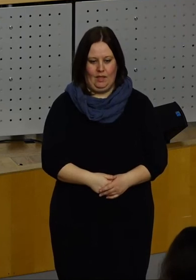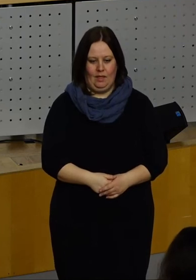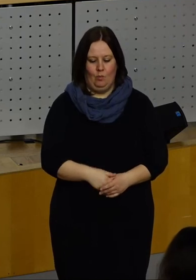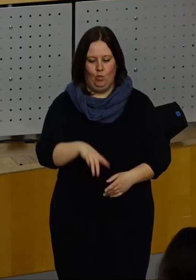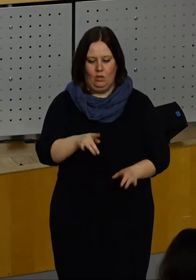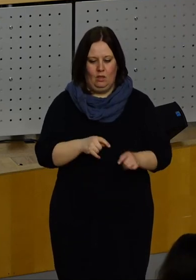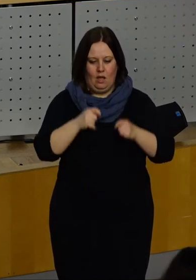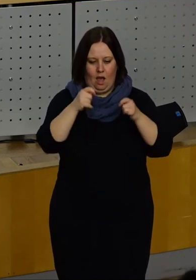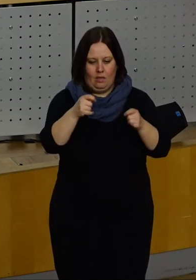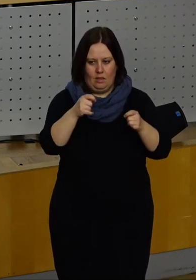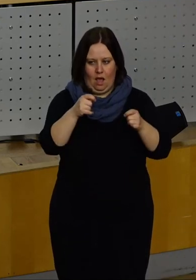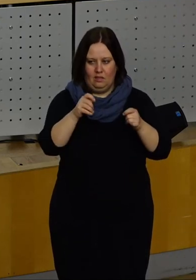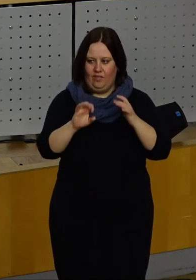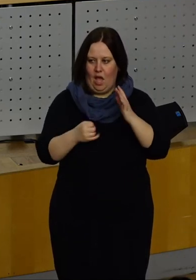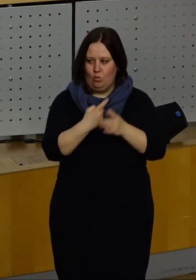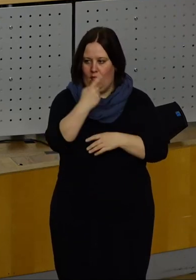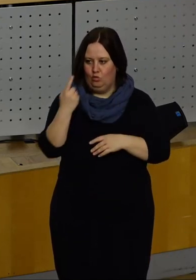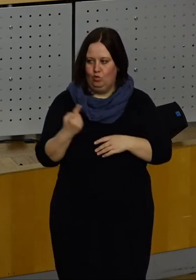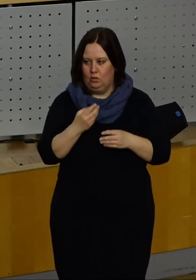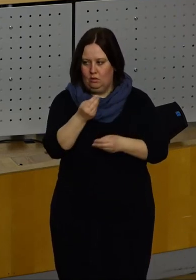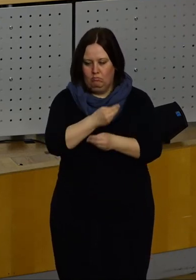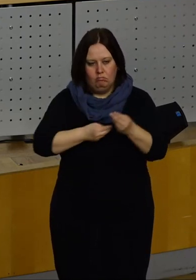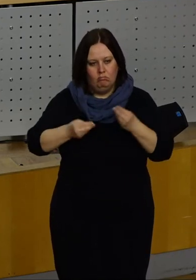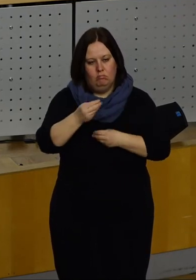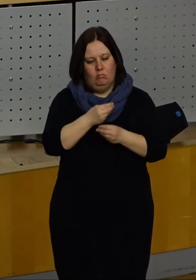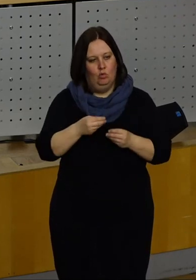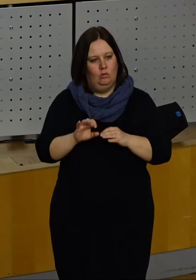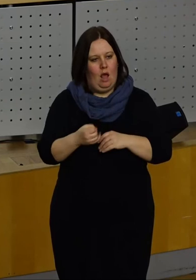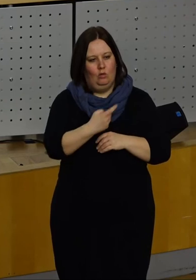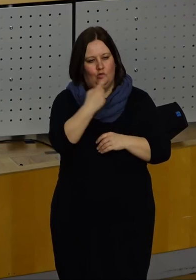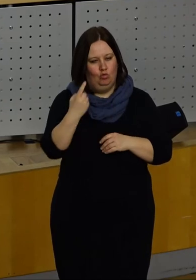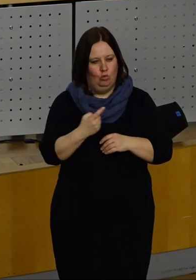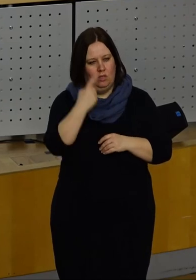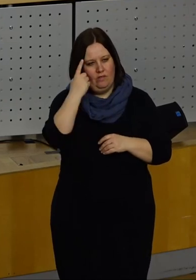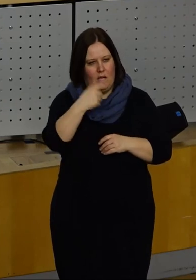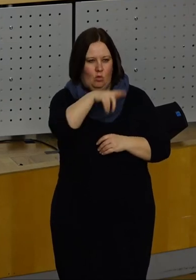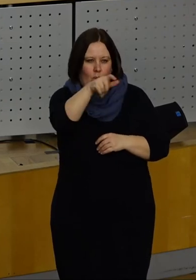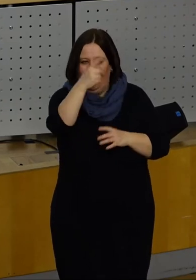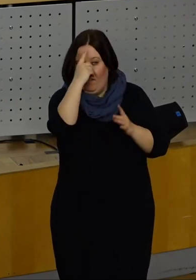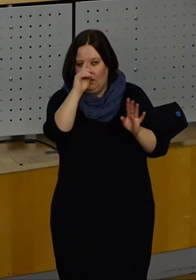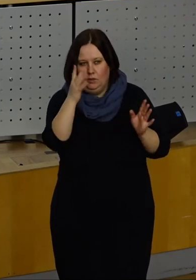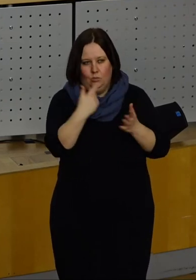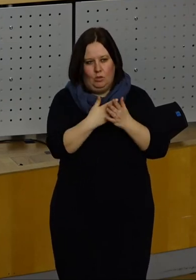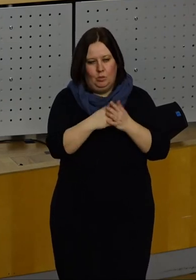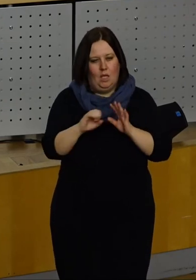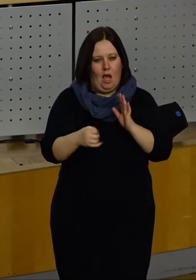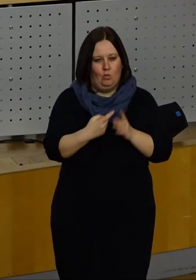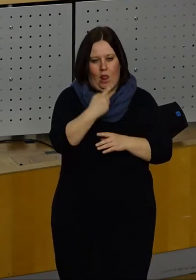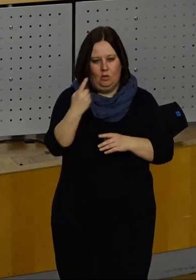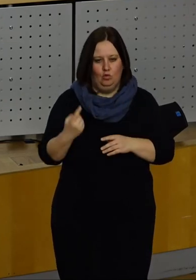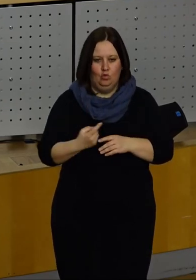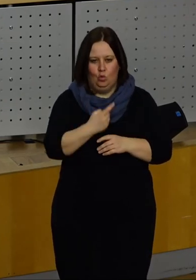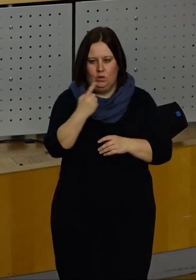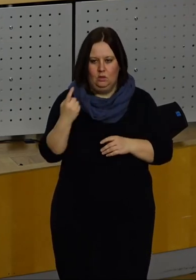eine aktuelle Stunde. Aktuelle Stunden sind, das werden die Stadträte wissen, die Bürger vielleicht nicht, ist erst mal ohne